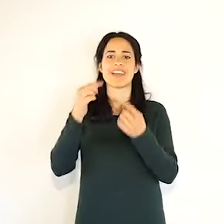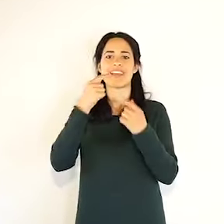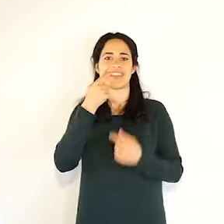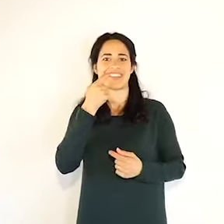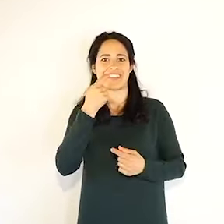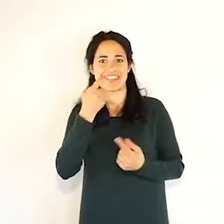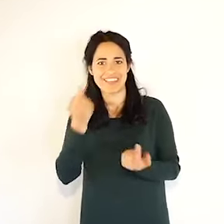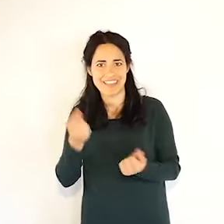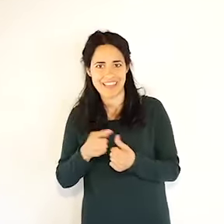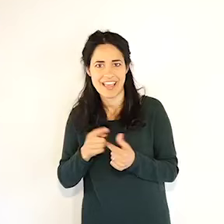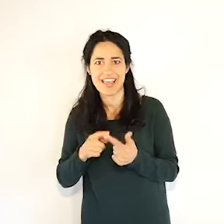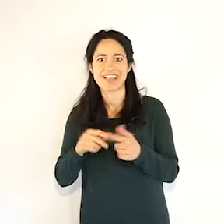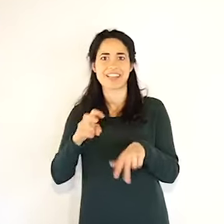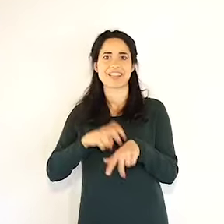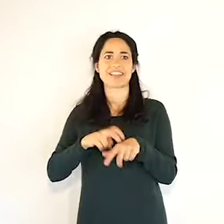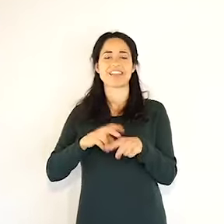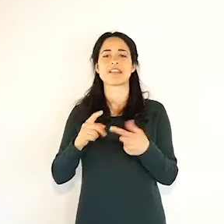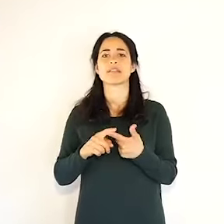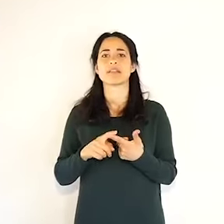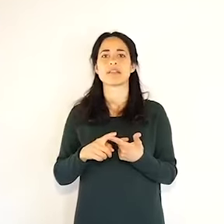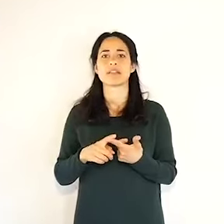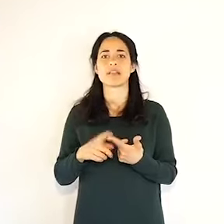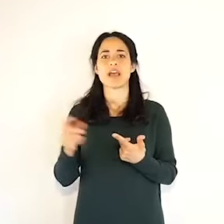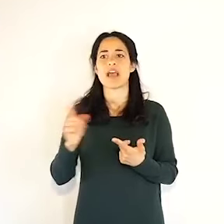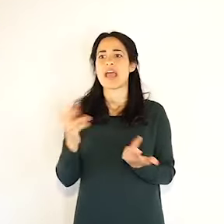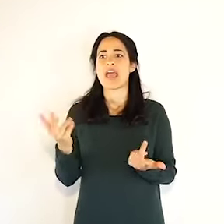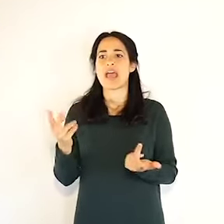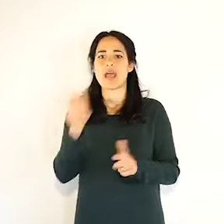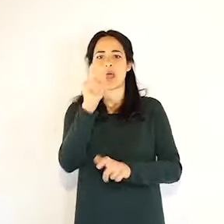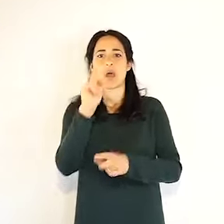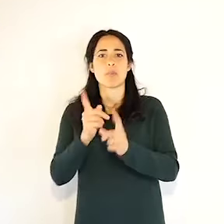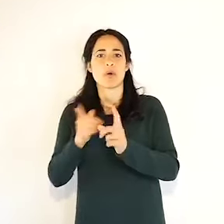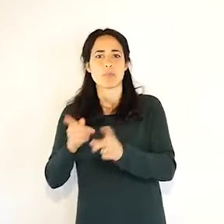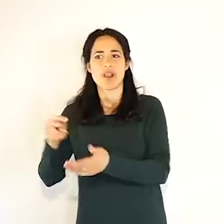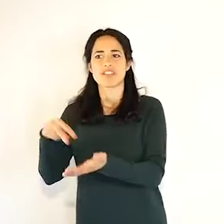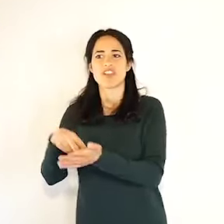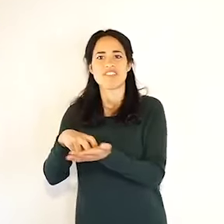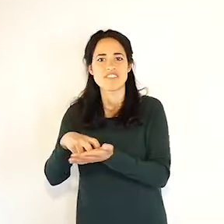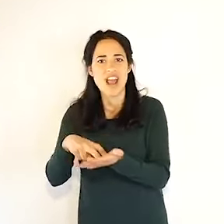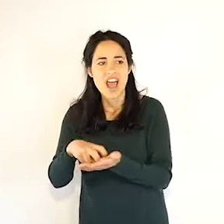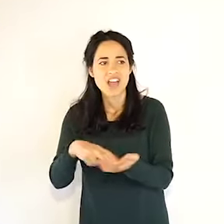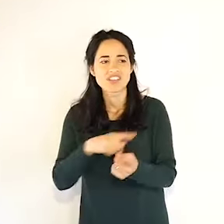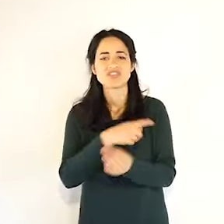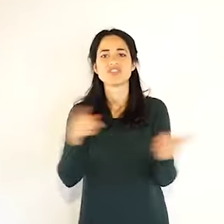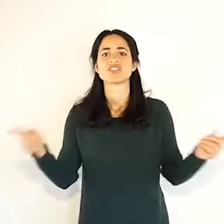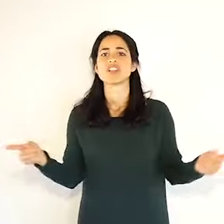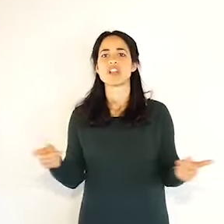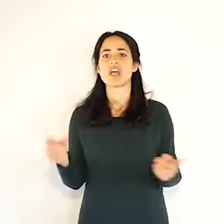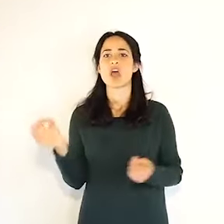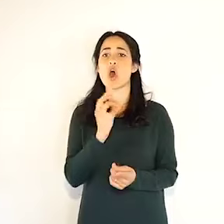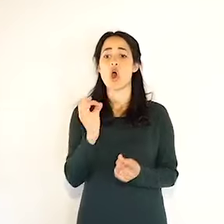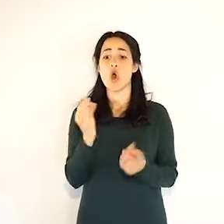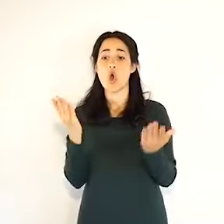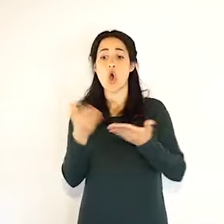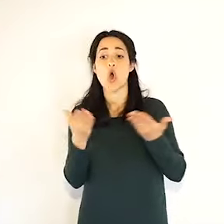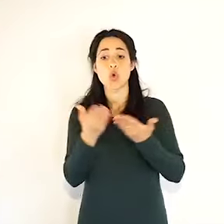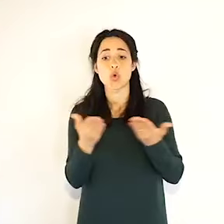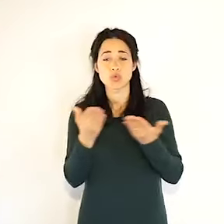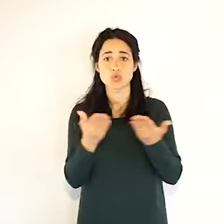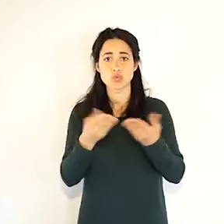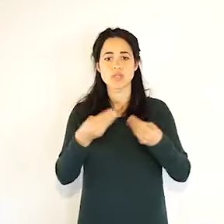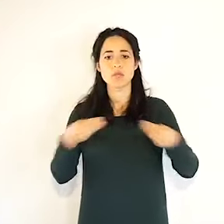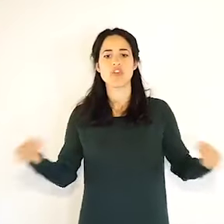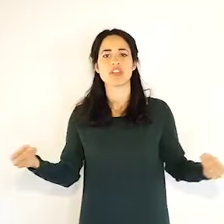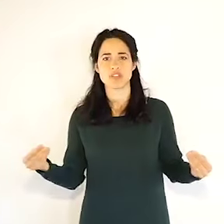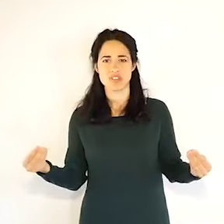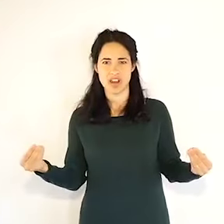grazie al decreto Conte che andrà esaminato bene, non so se anche quelli odontoiatrici,